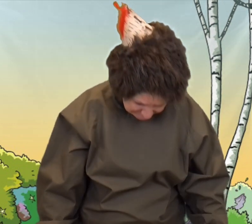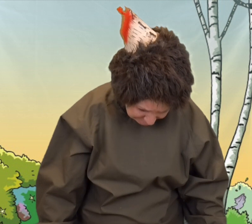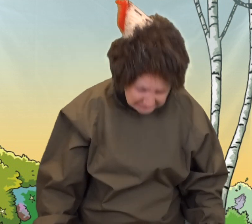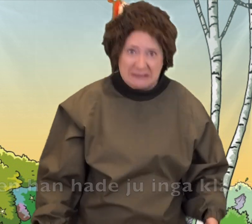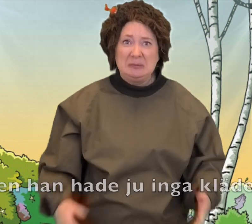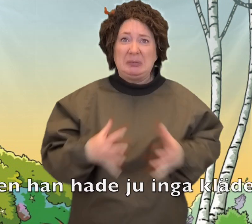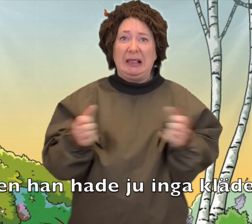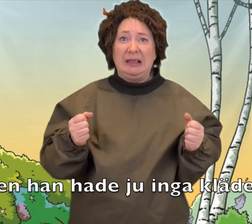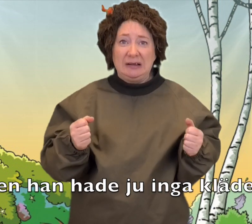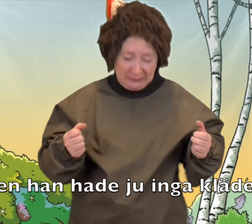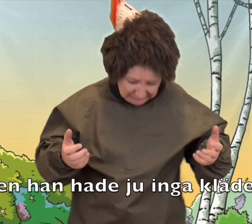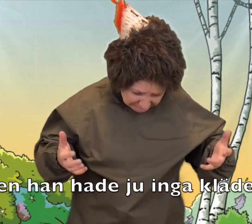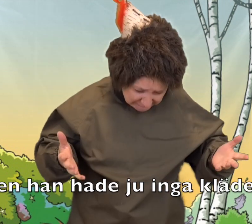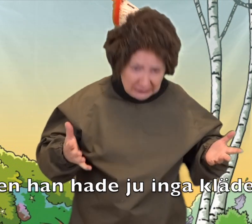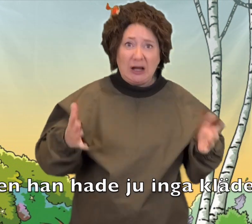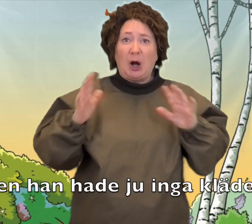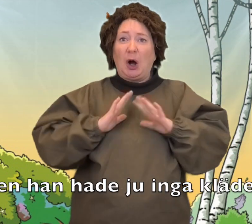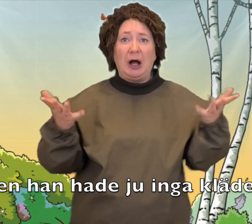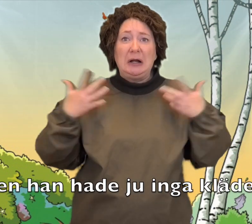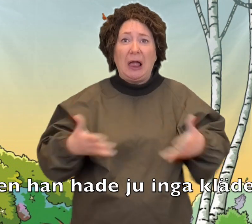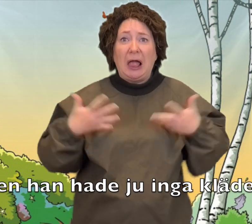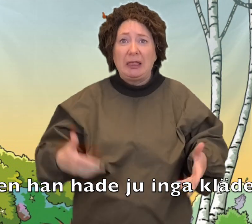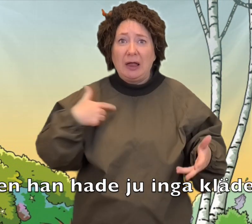Men han hade ju inga kläder.